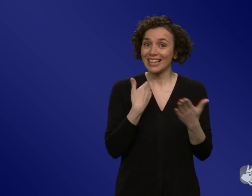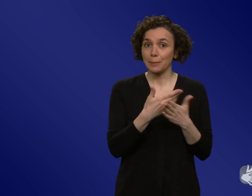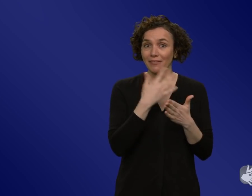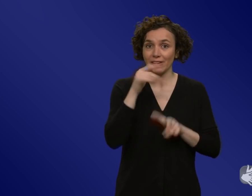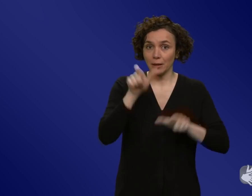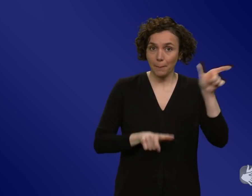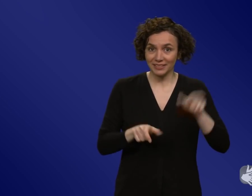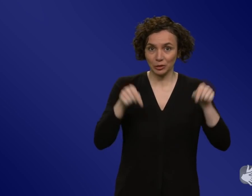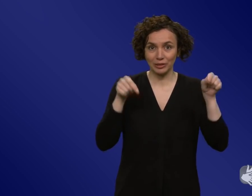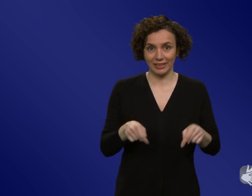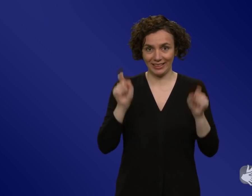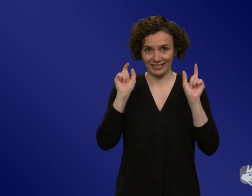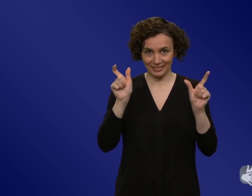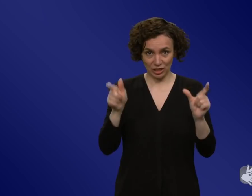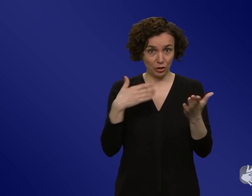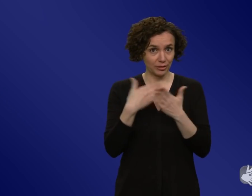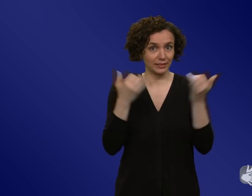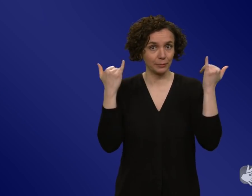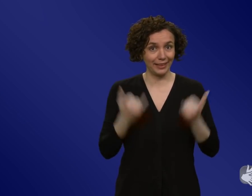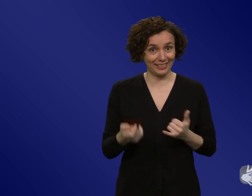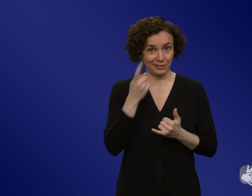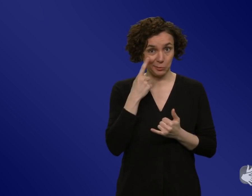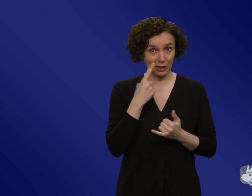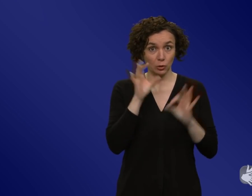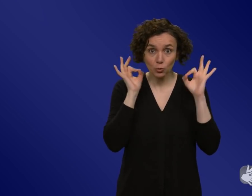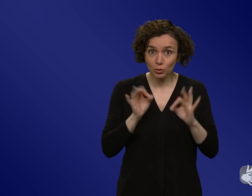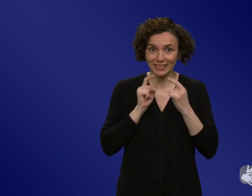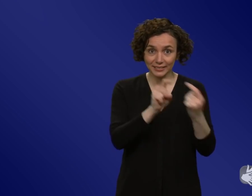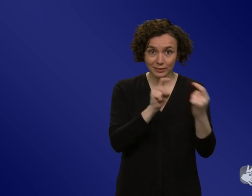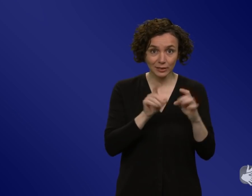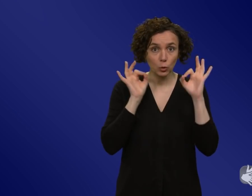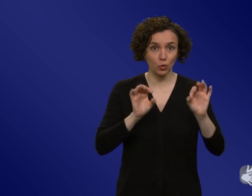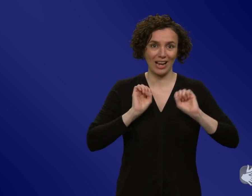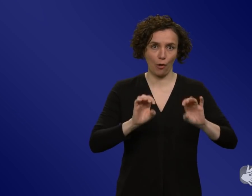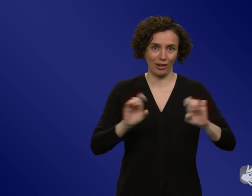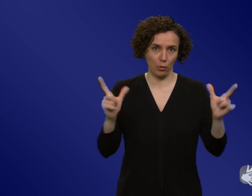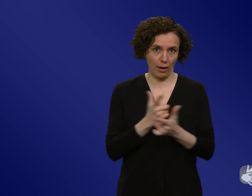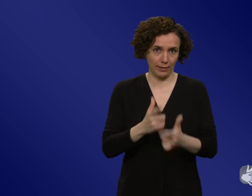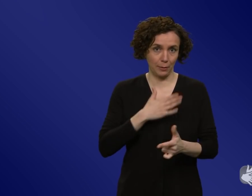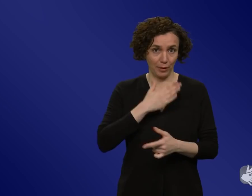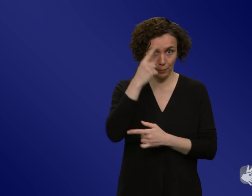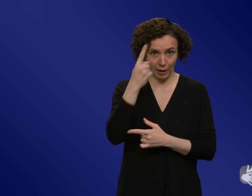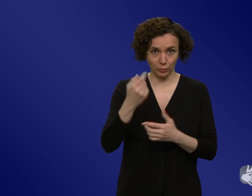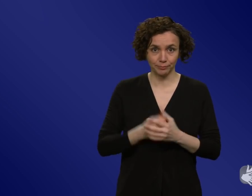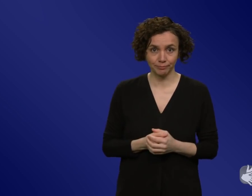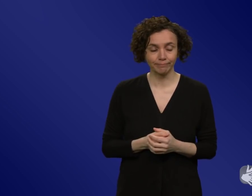dass das im Moment nicht sehr gut diskutiert wird. Da sind wir ja schon mittendrin eigentlich in der Frage der